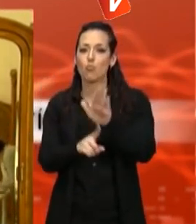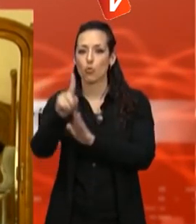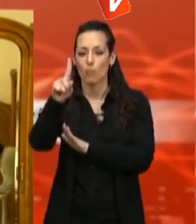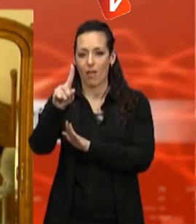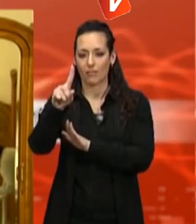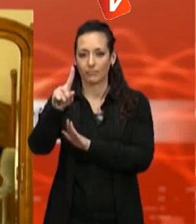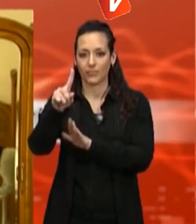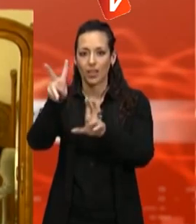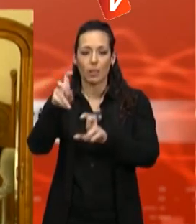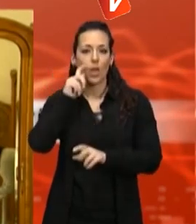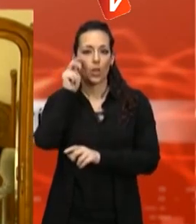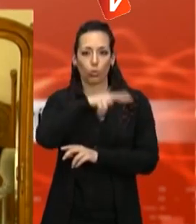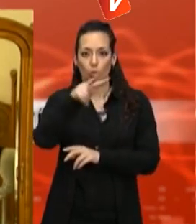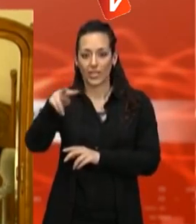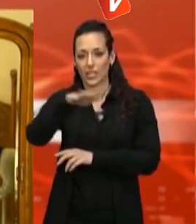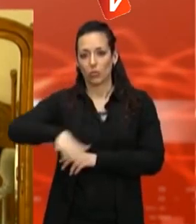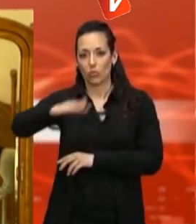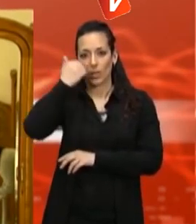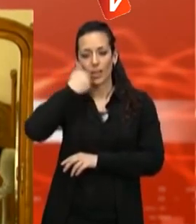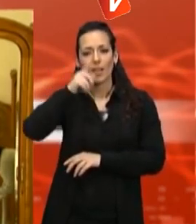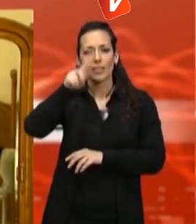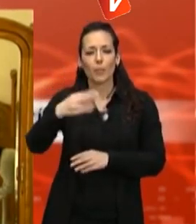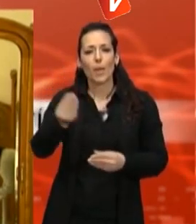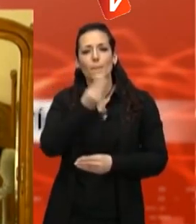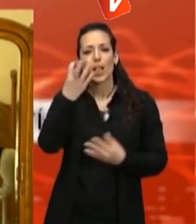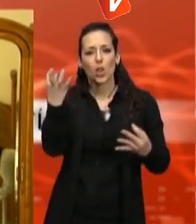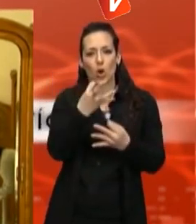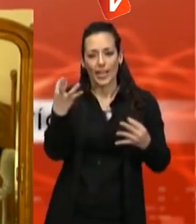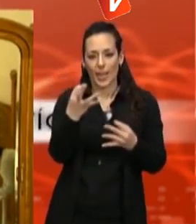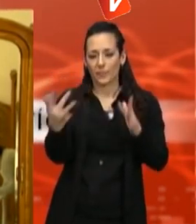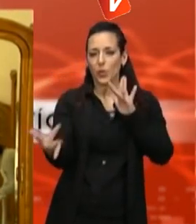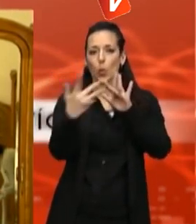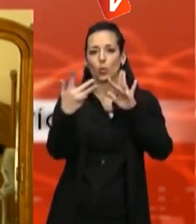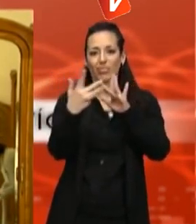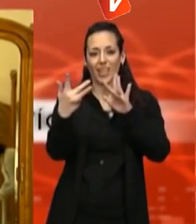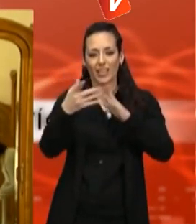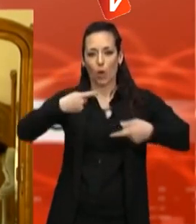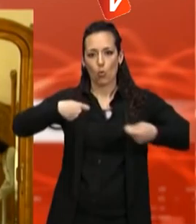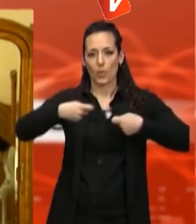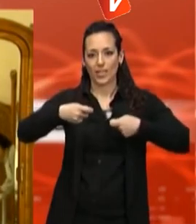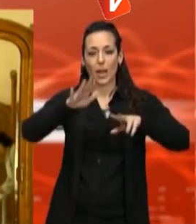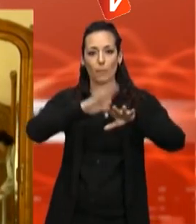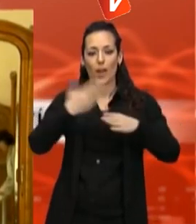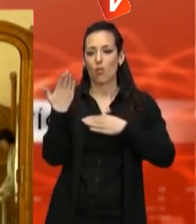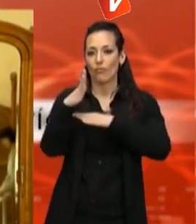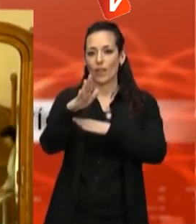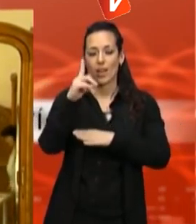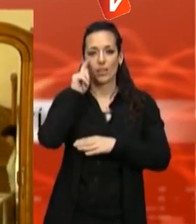evidentment, millorar el que serien els canals de comercialització, però també potenciar el teixit empresarial,